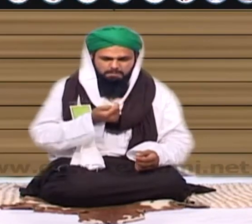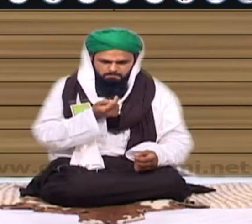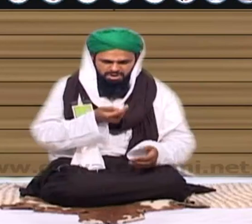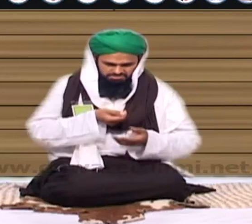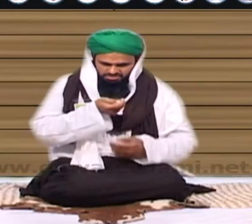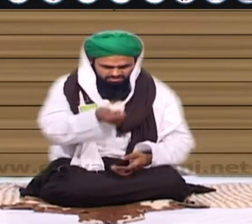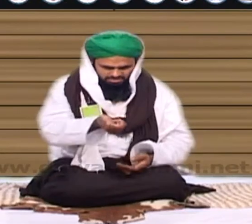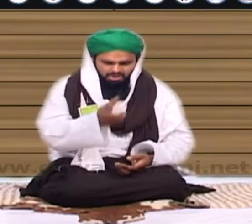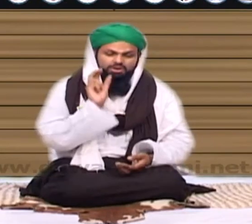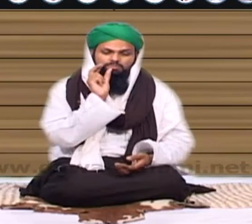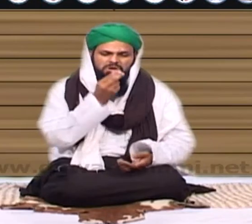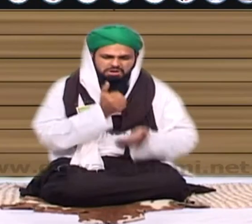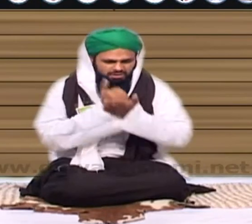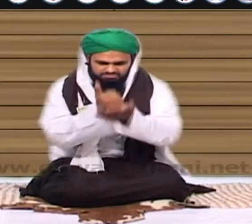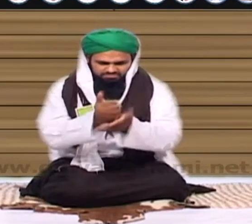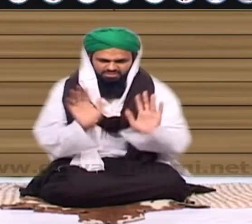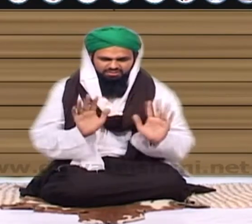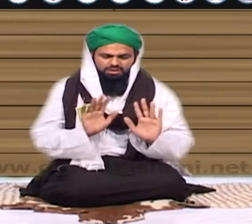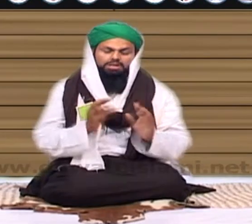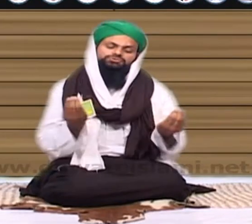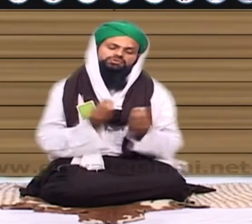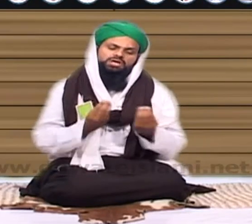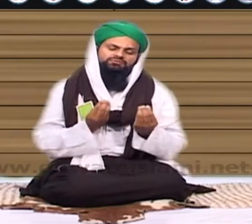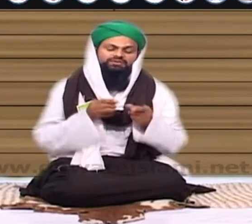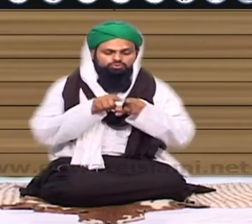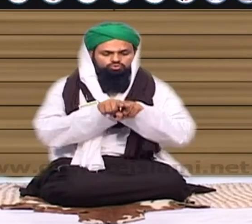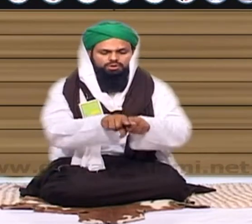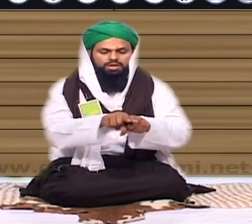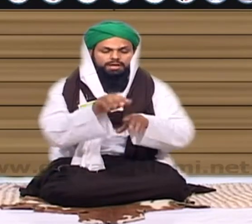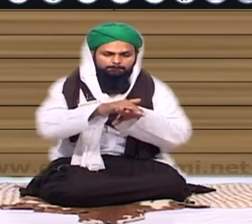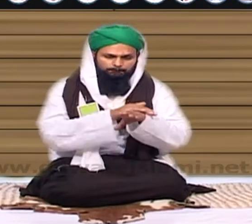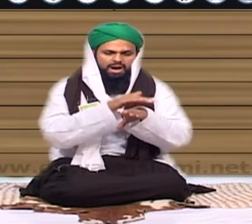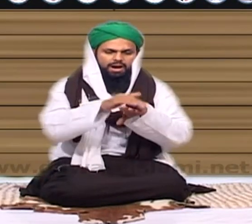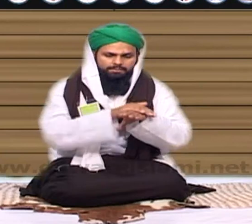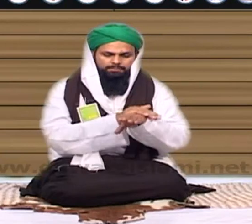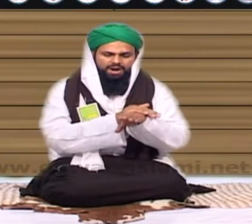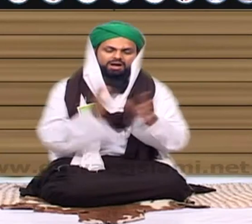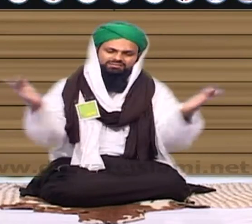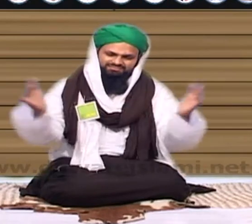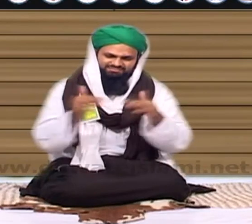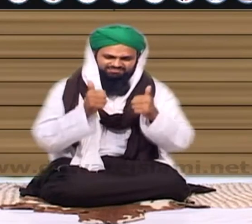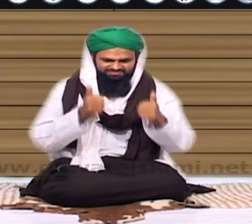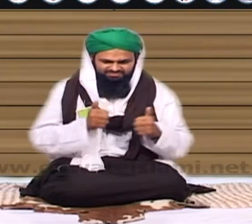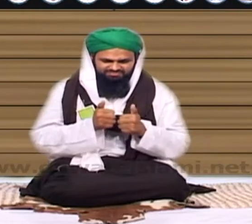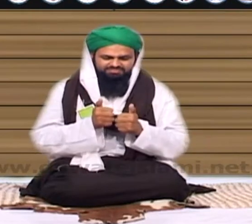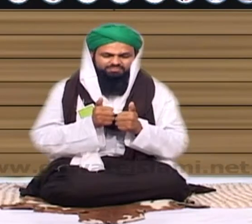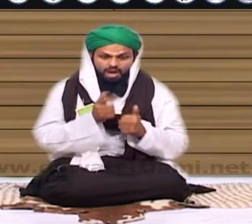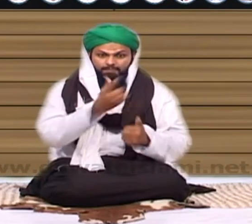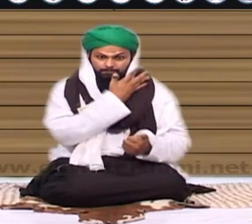ہم دشیری نہیں بھی آپ کو نہیں دیں گے صرف آپ کو سنتوں کی محبت یہاں کھیج لائی تو آپ یہاں آنا